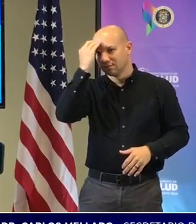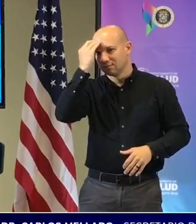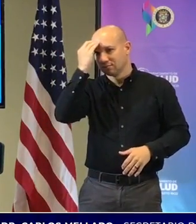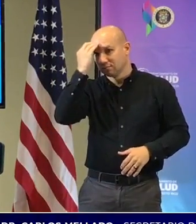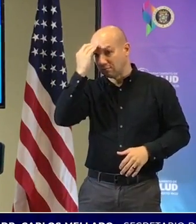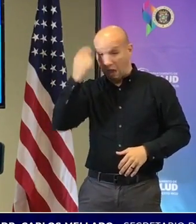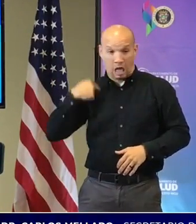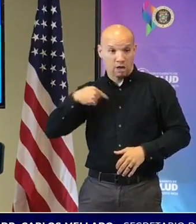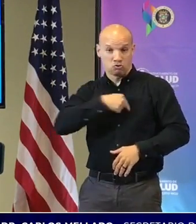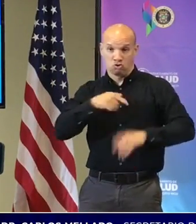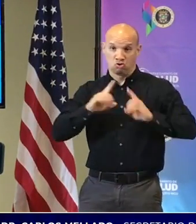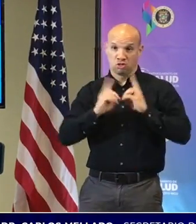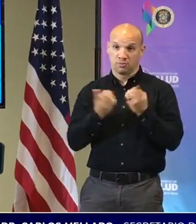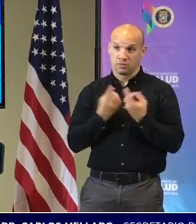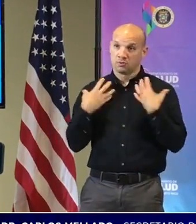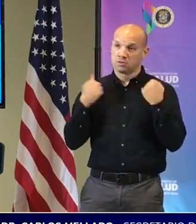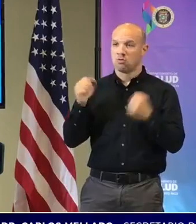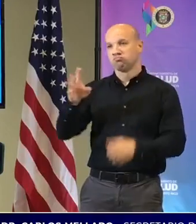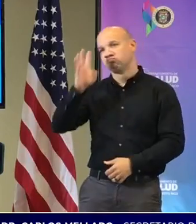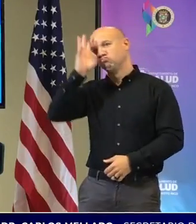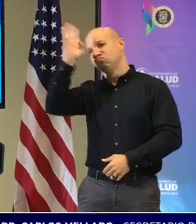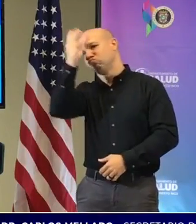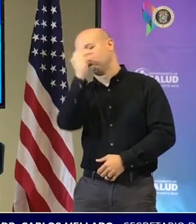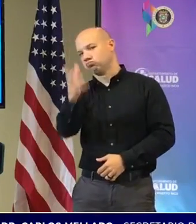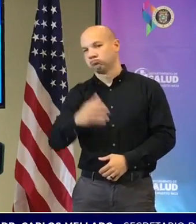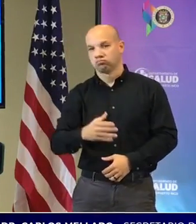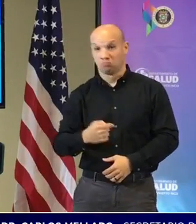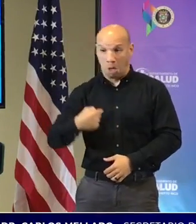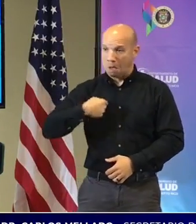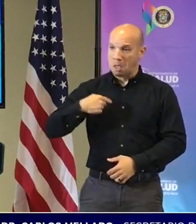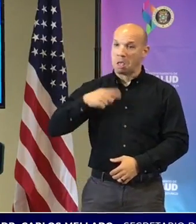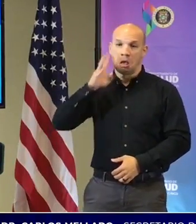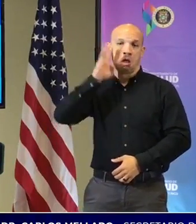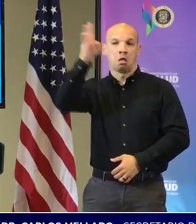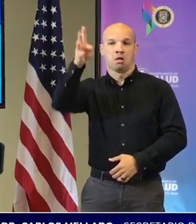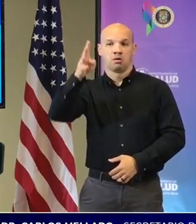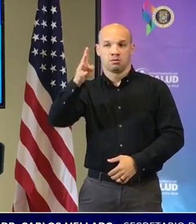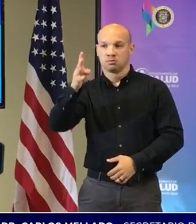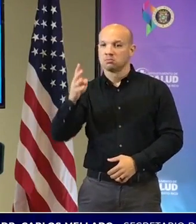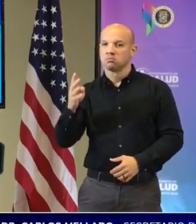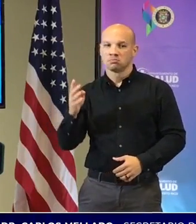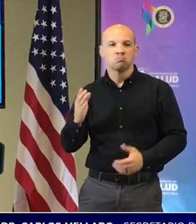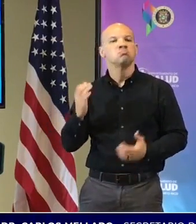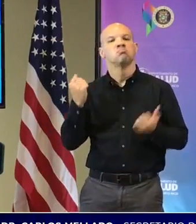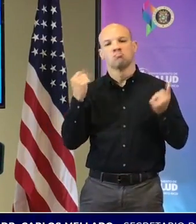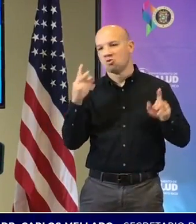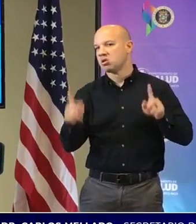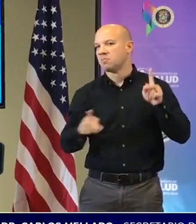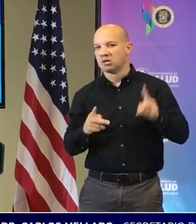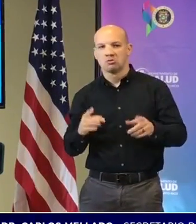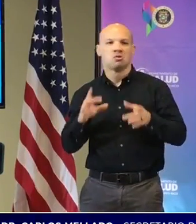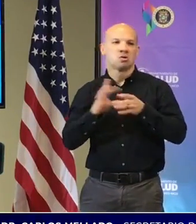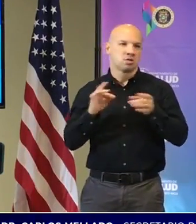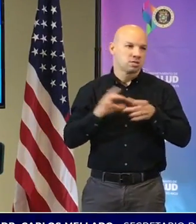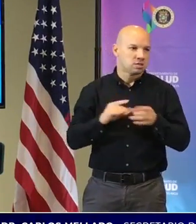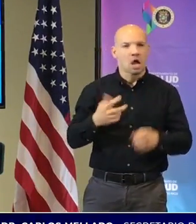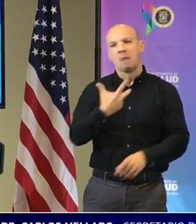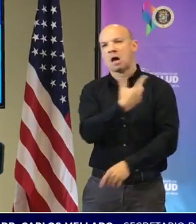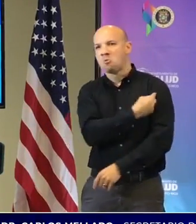departamento de salud no lo invento yo yo sé que hay mucha gente que dice que la vacuna que vamos a seguir vacunando sí